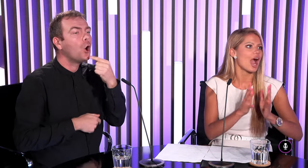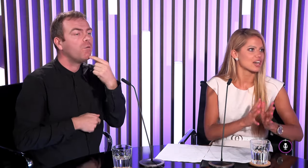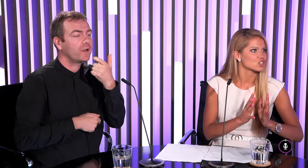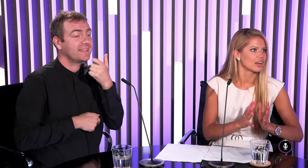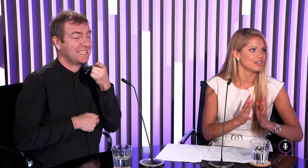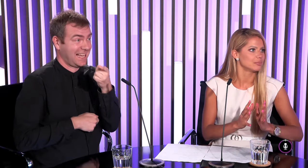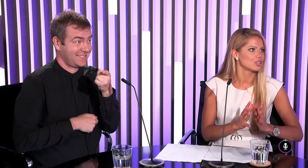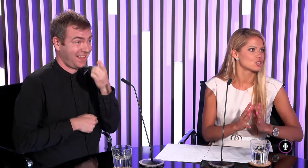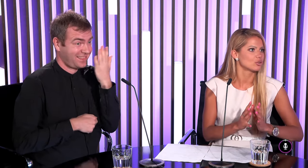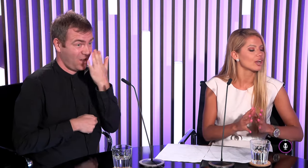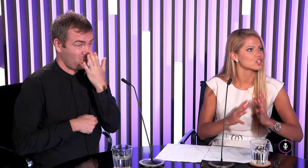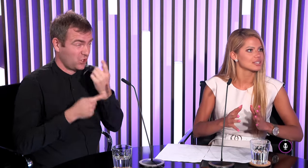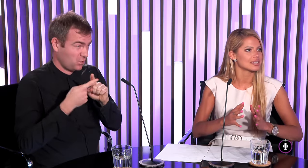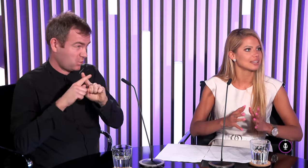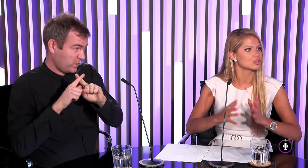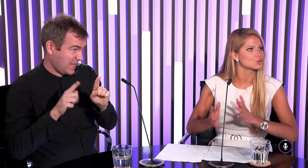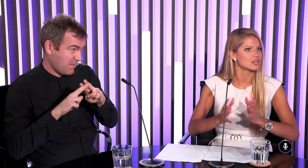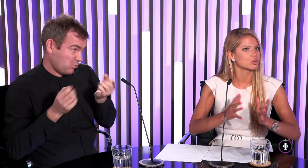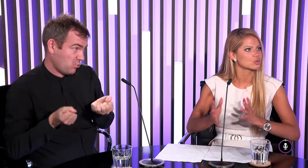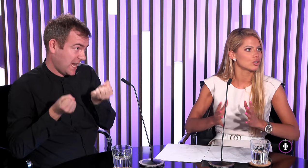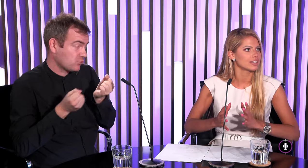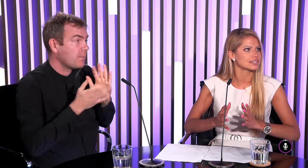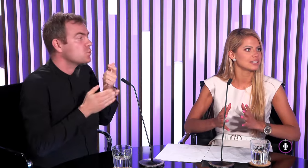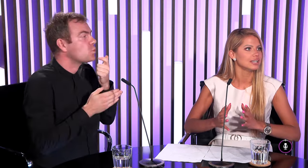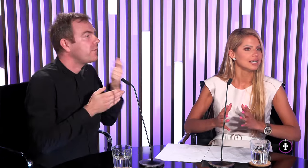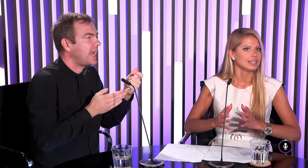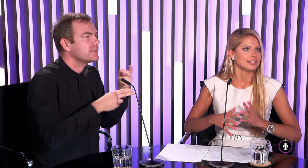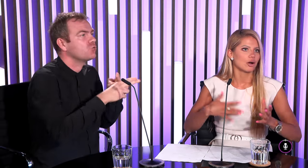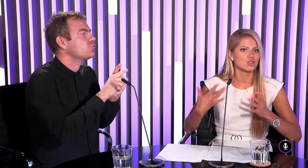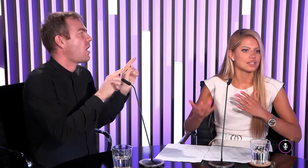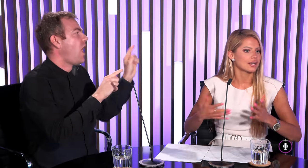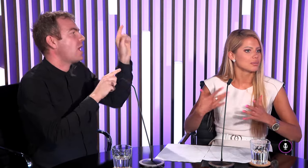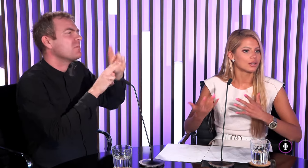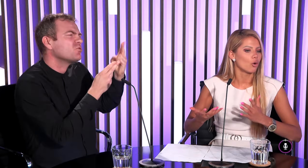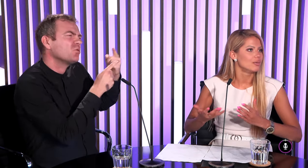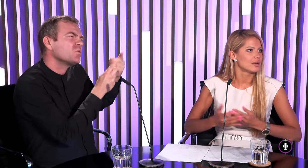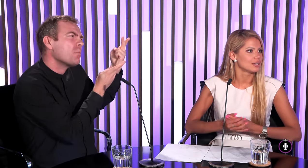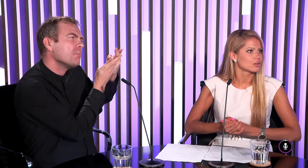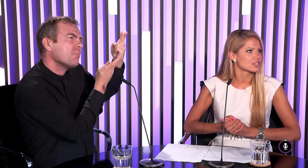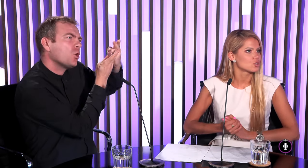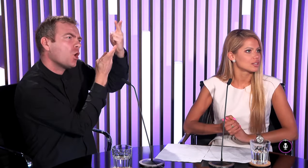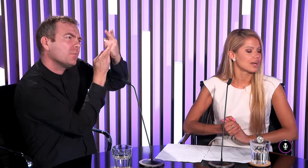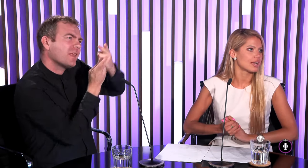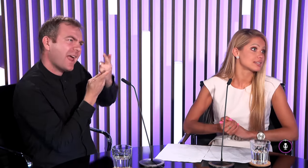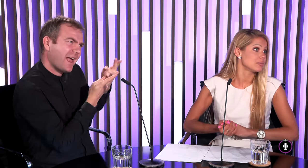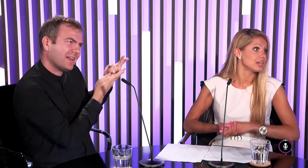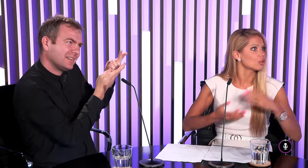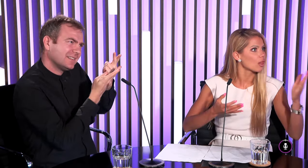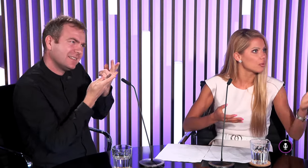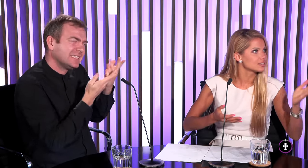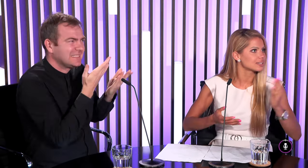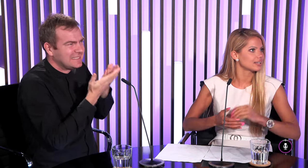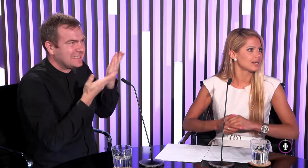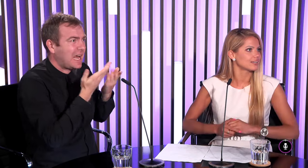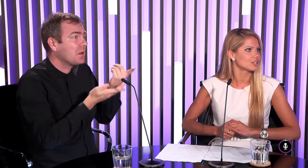nelíšia až tak veľmi, že dokážete sa tie cudzie posunkové jazyky naučiť s nejakými len obmenami naozaj, že tak extrémne